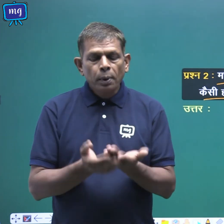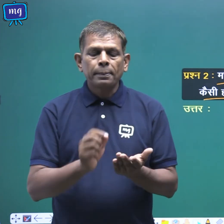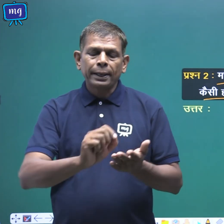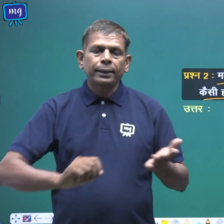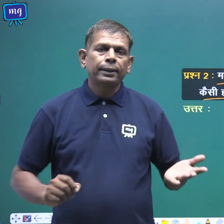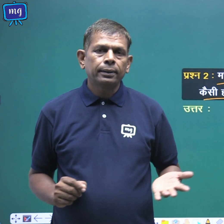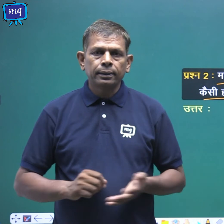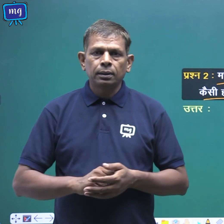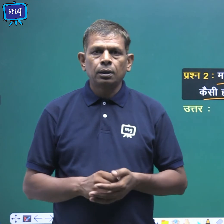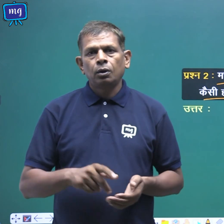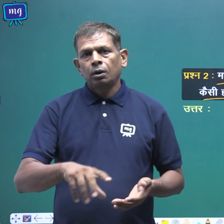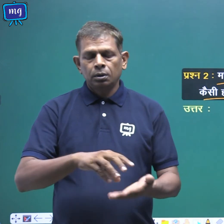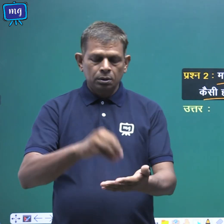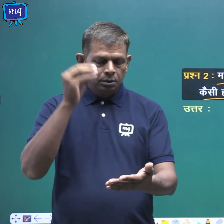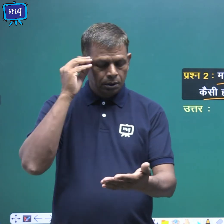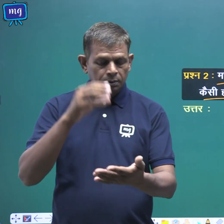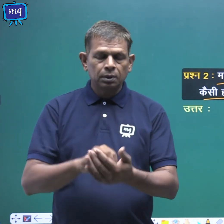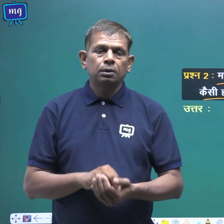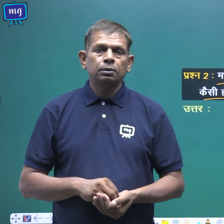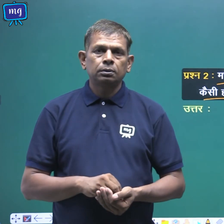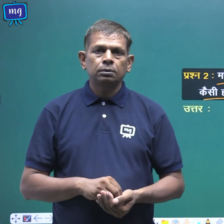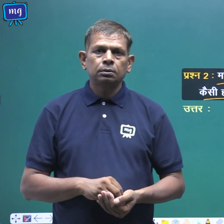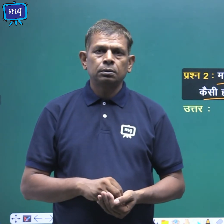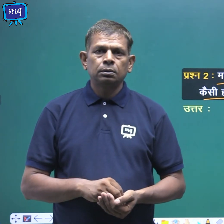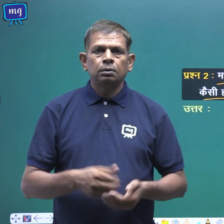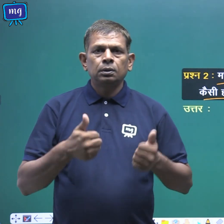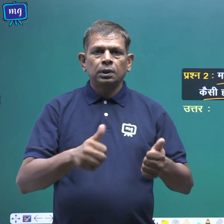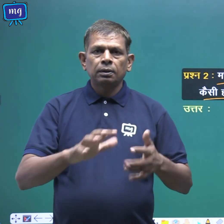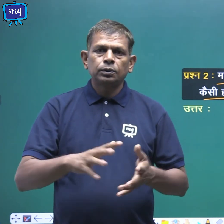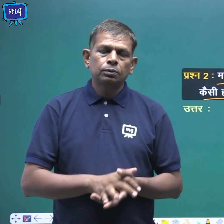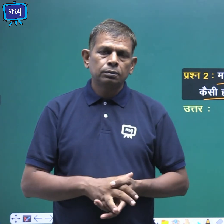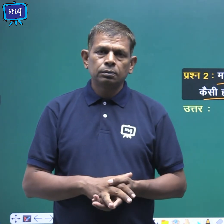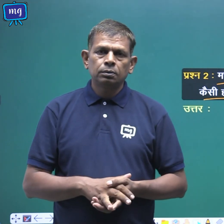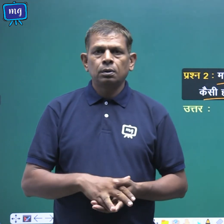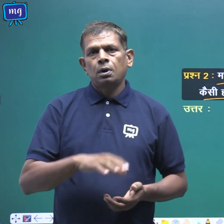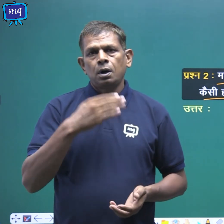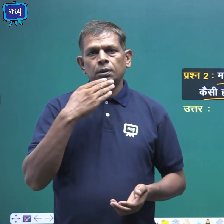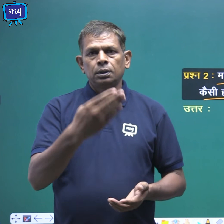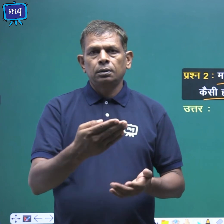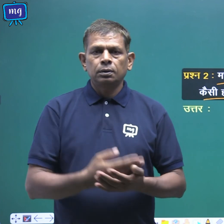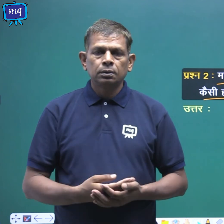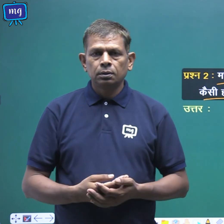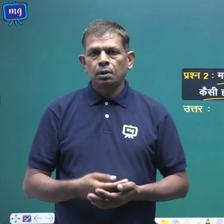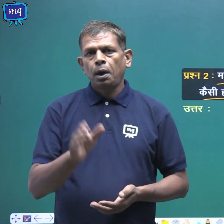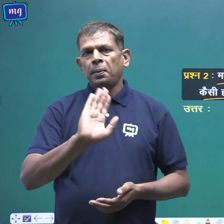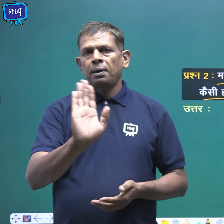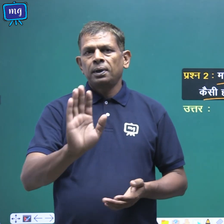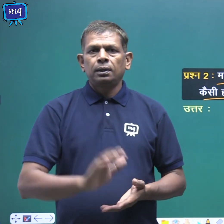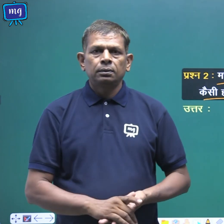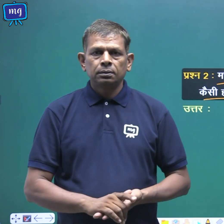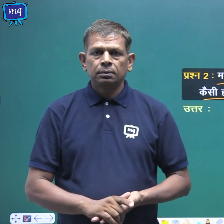और याद्धी करना ठीक है बच्चों धन्यवाद बाई बाई